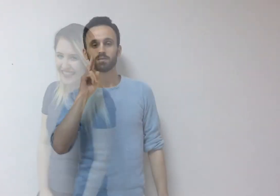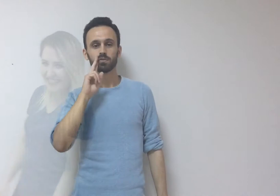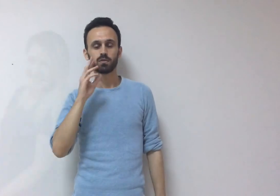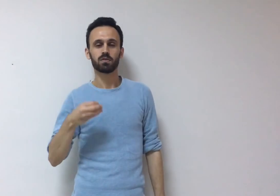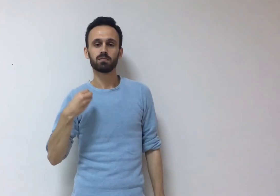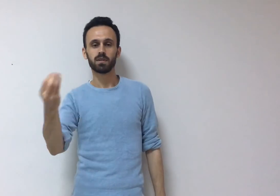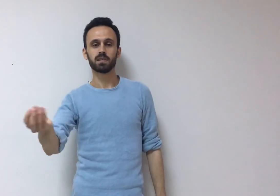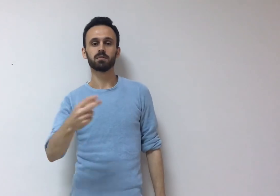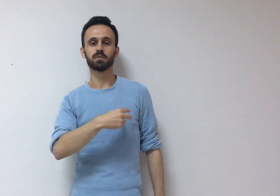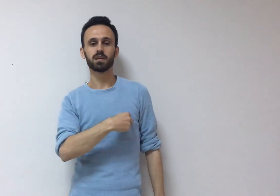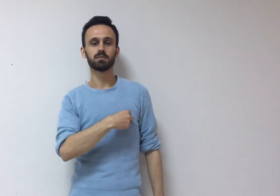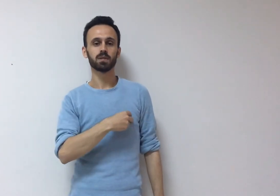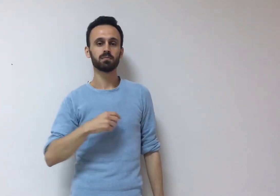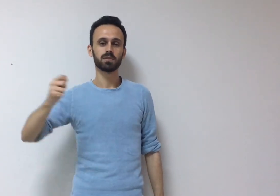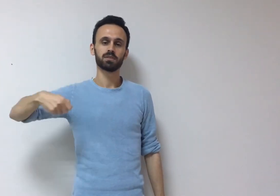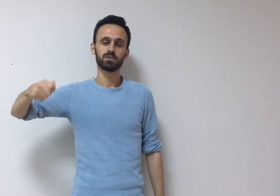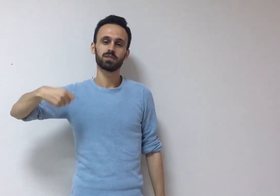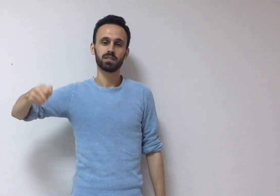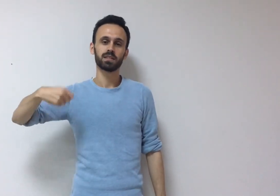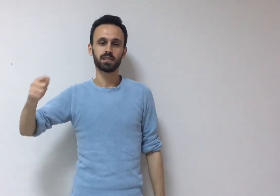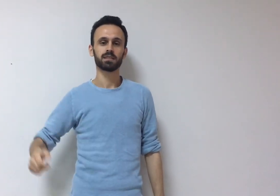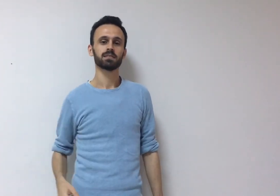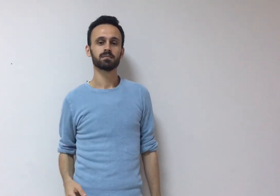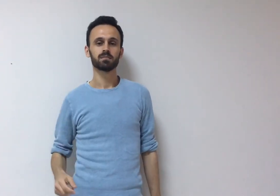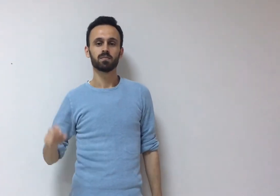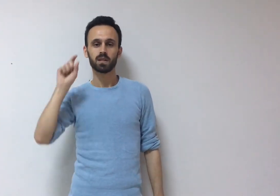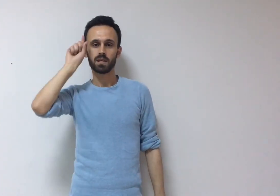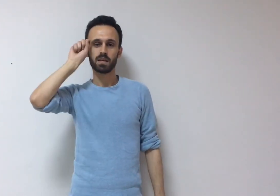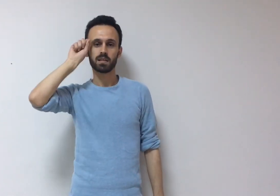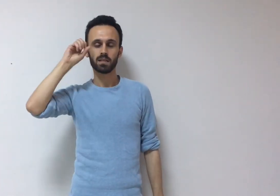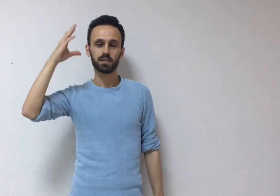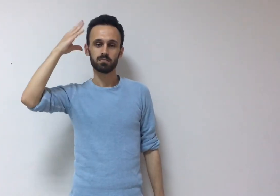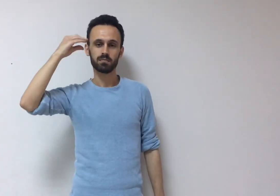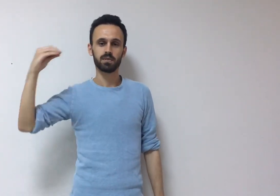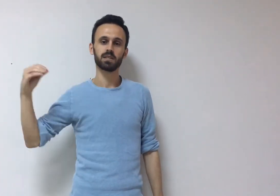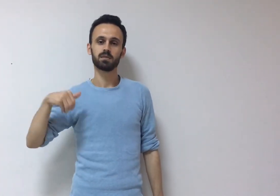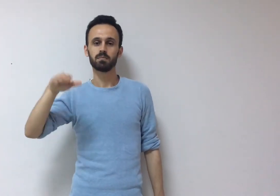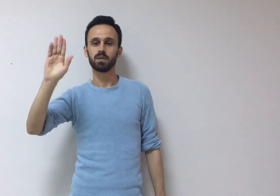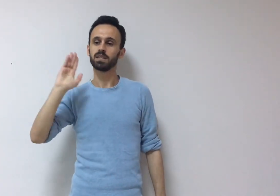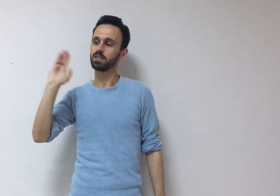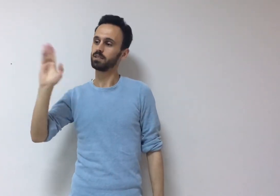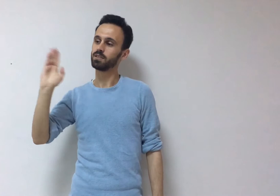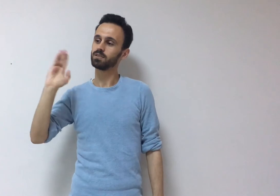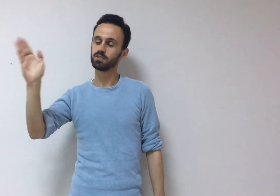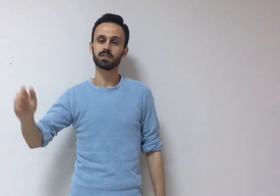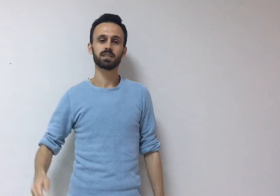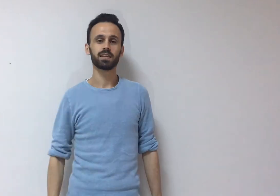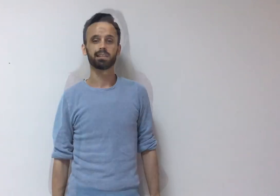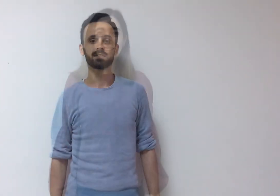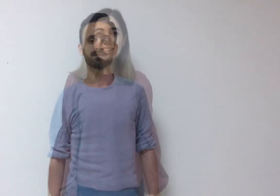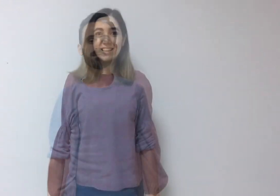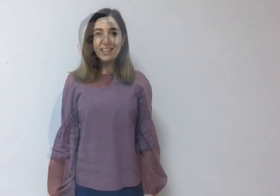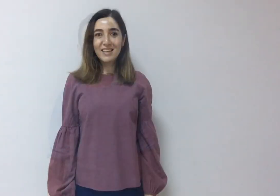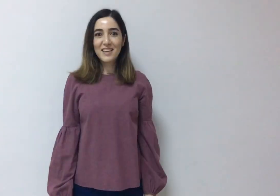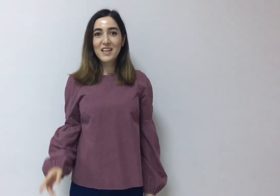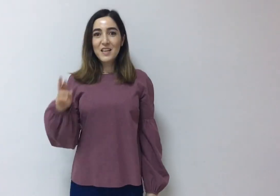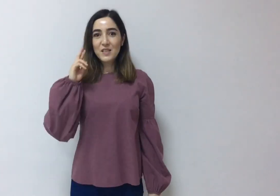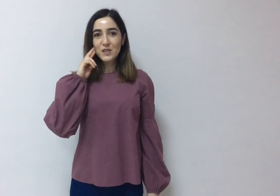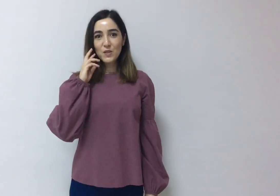Son derdim kalbimin işine, aklım ermedi gidişine. Son